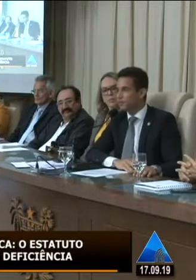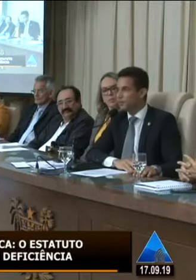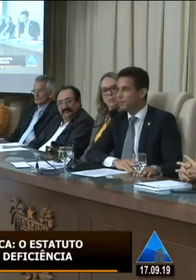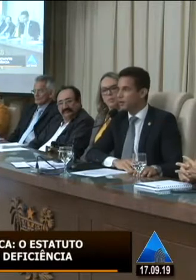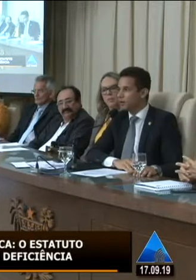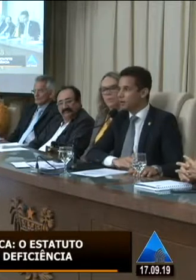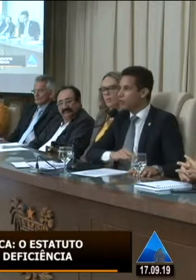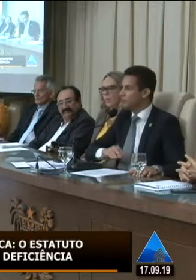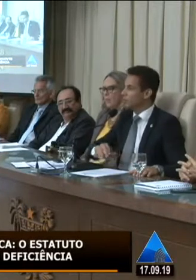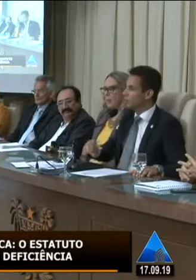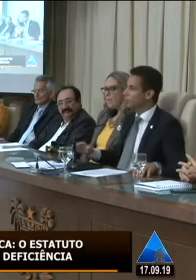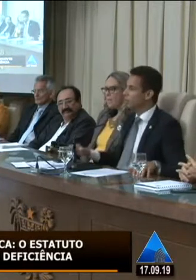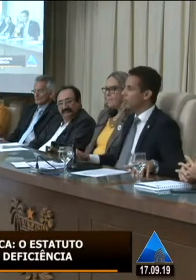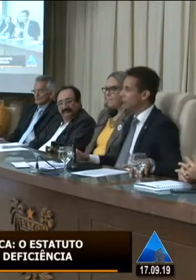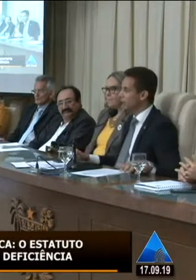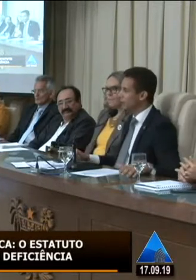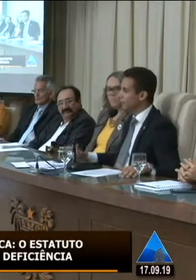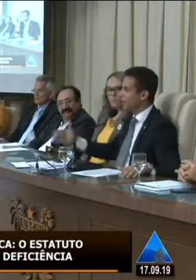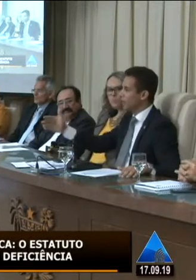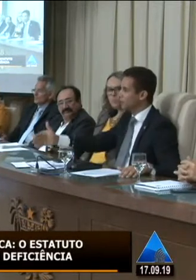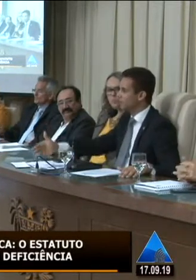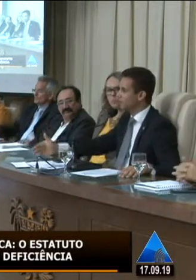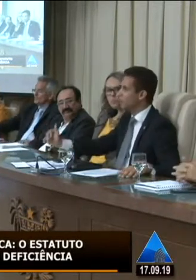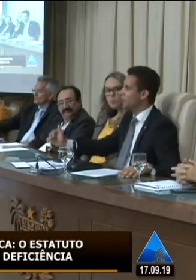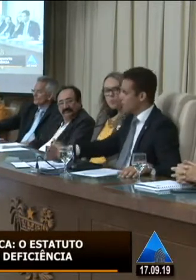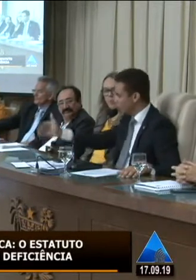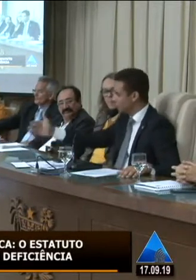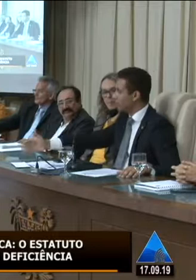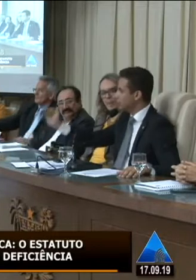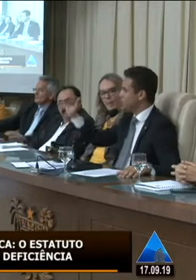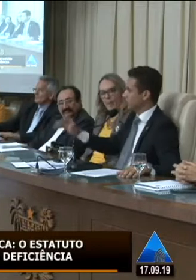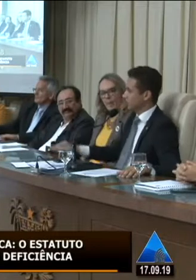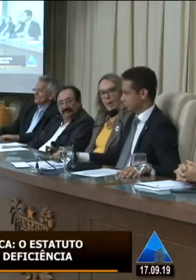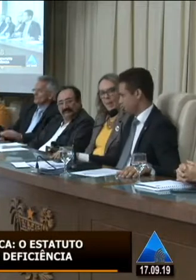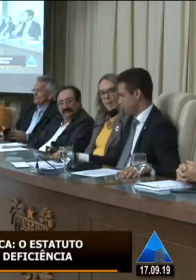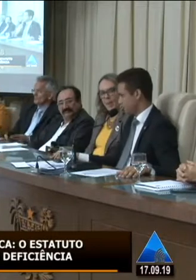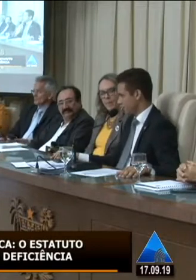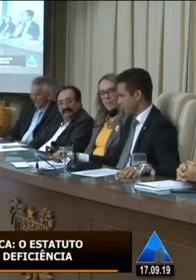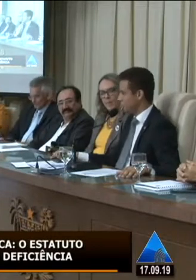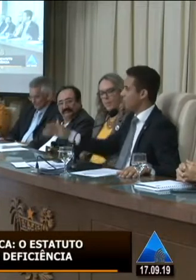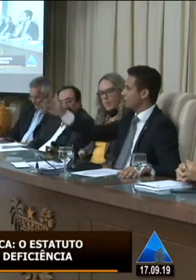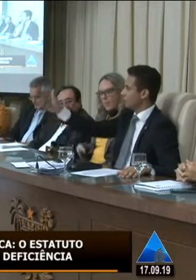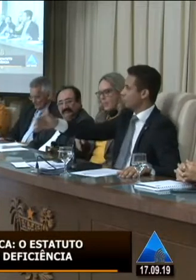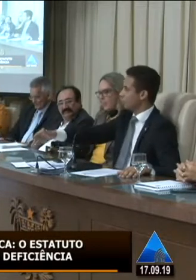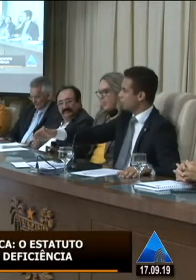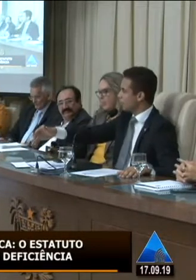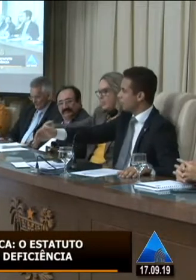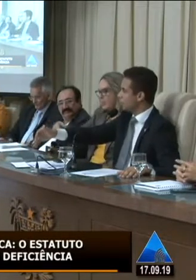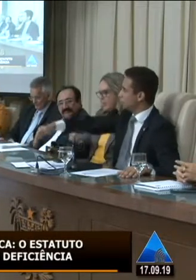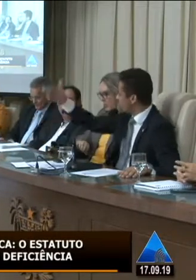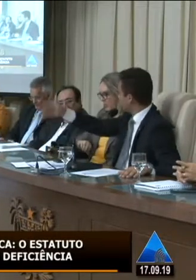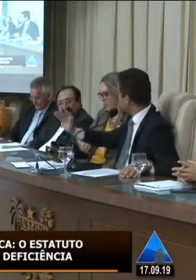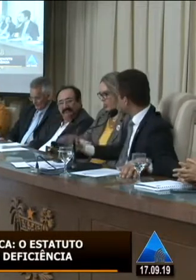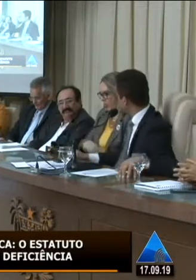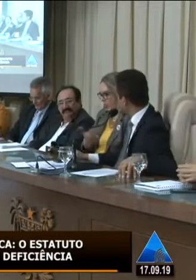vocês na comissão de educação é importante a participação se for passar pela comissão de